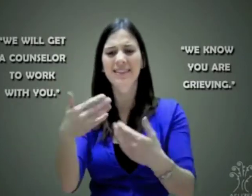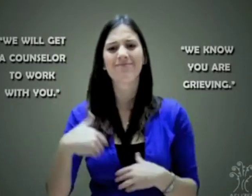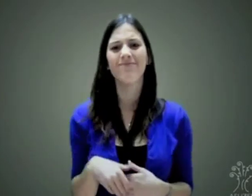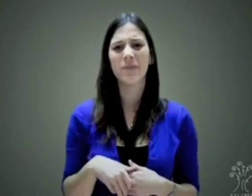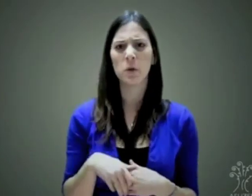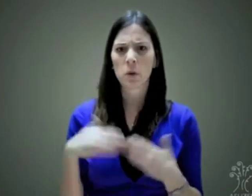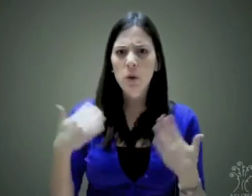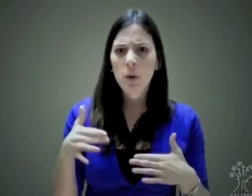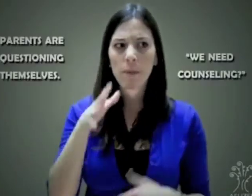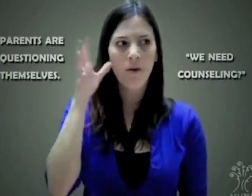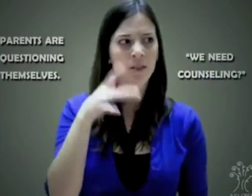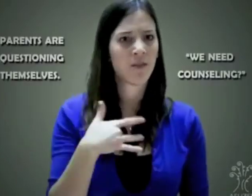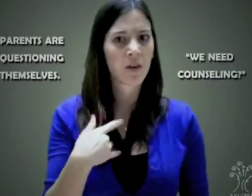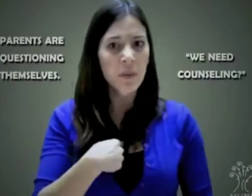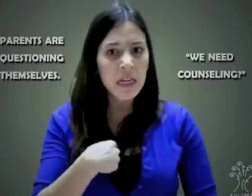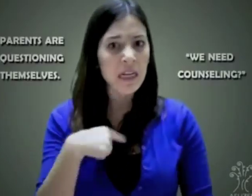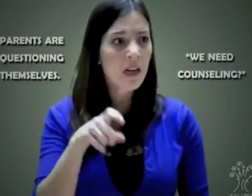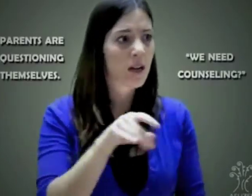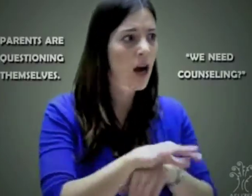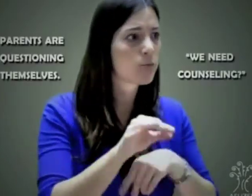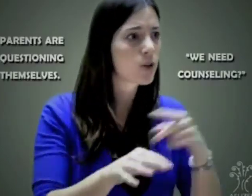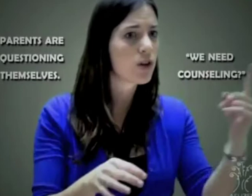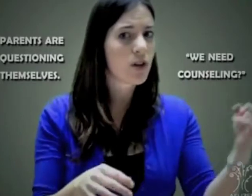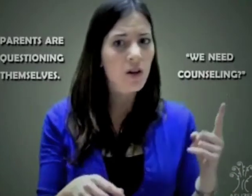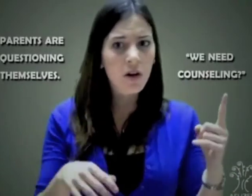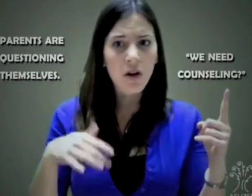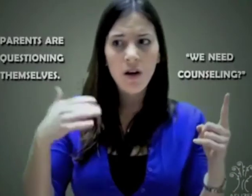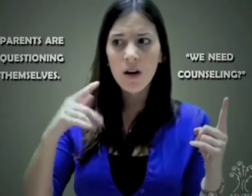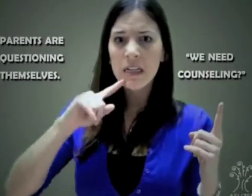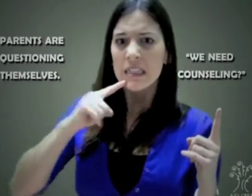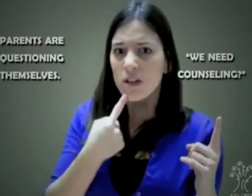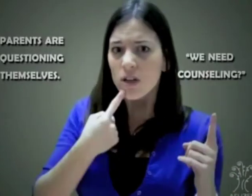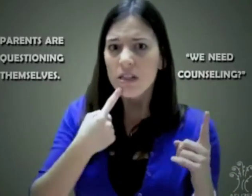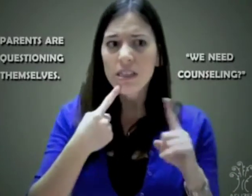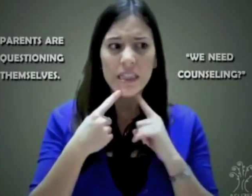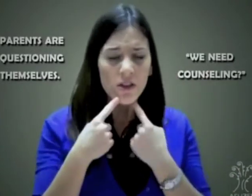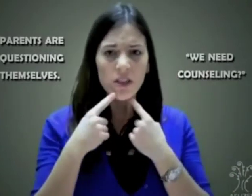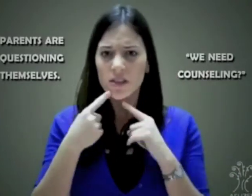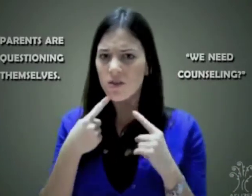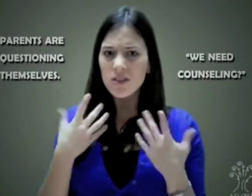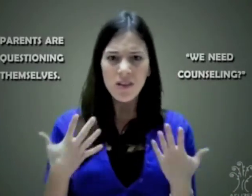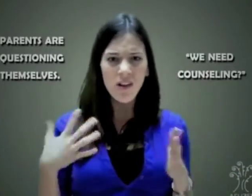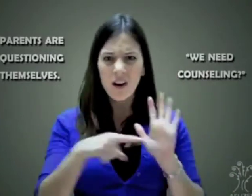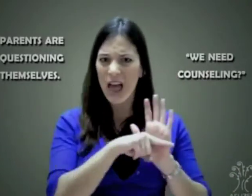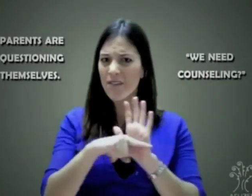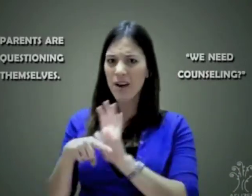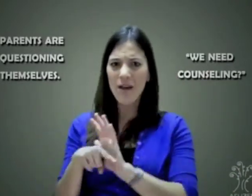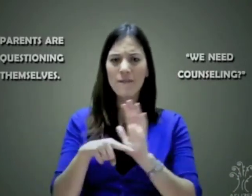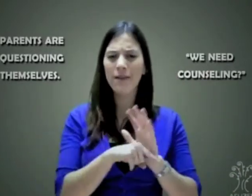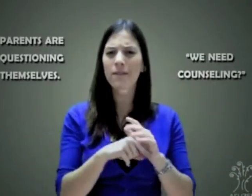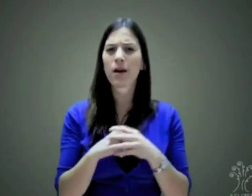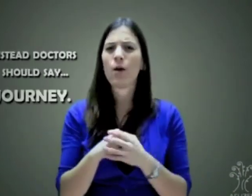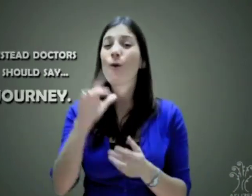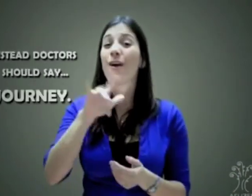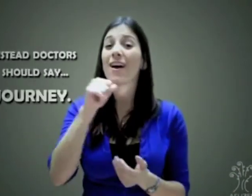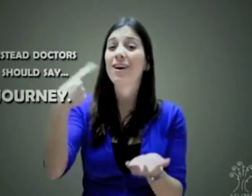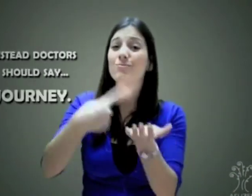Esto les implica a los padres que se encuentran en una situación muy seria. Esto resulta en que tengan muchas